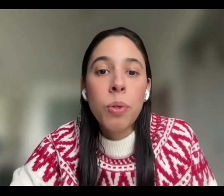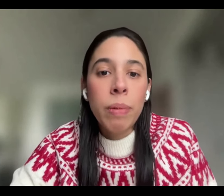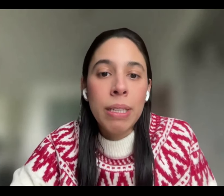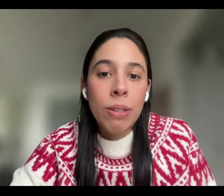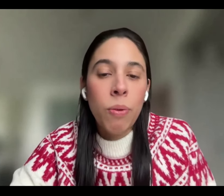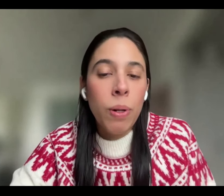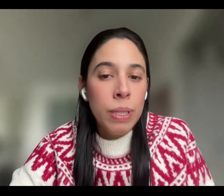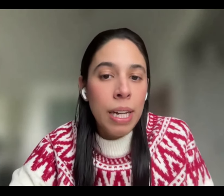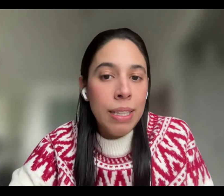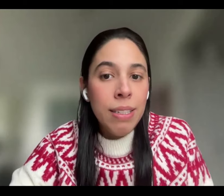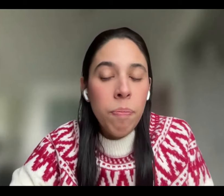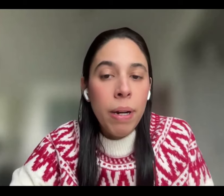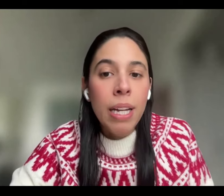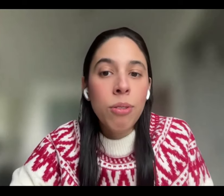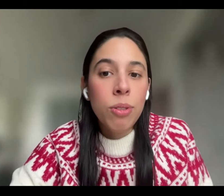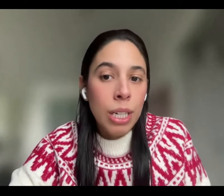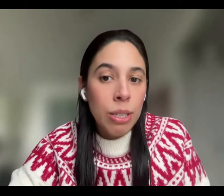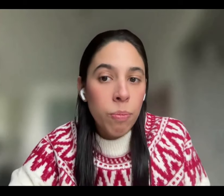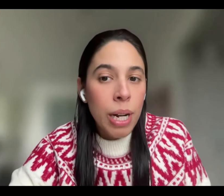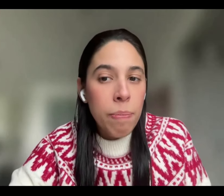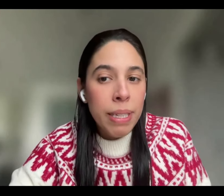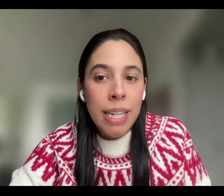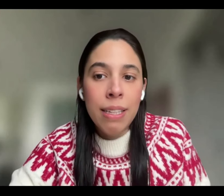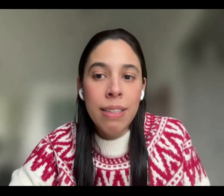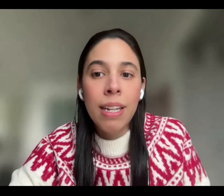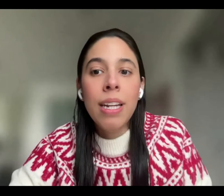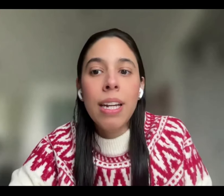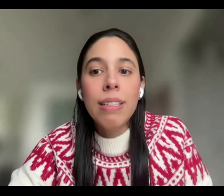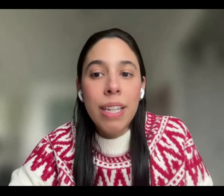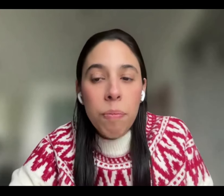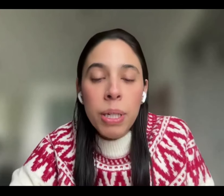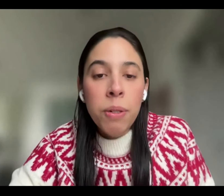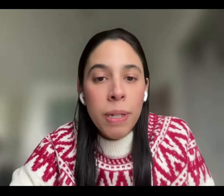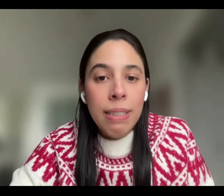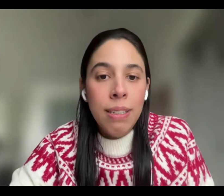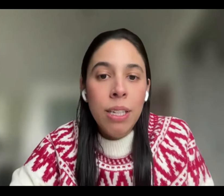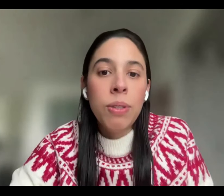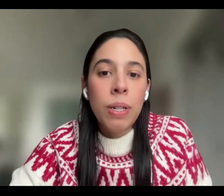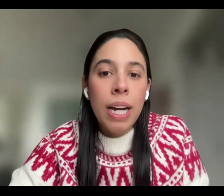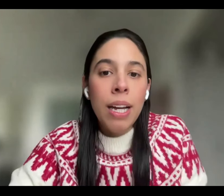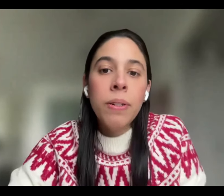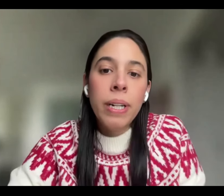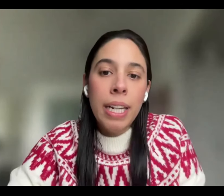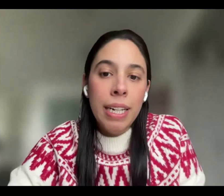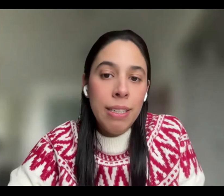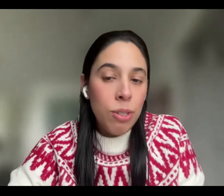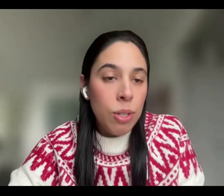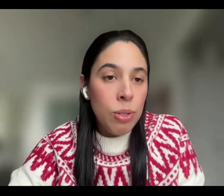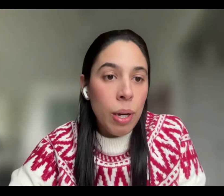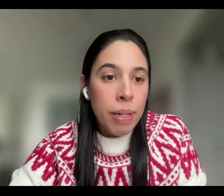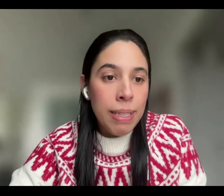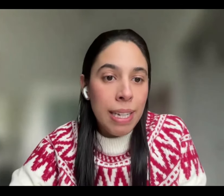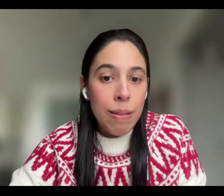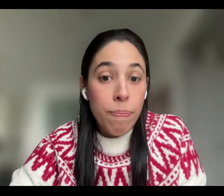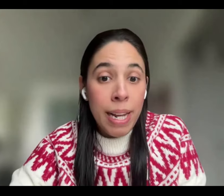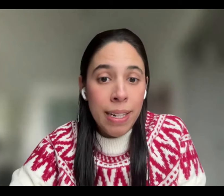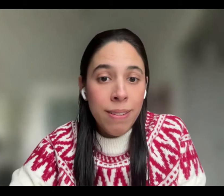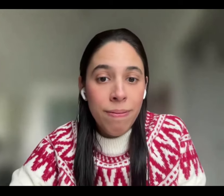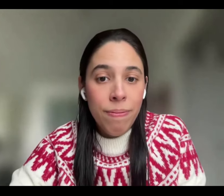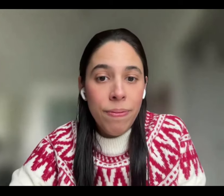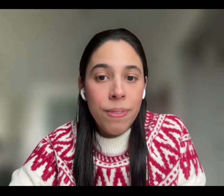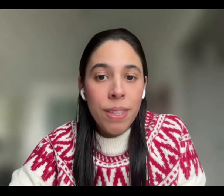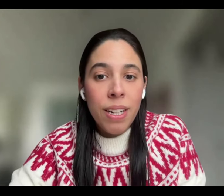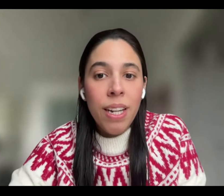documento de voluntad anticipada suscrito por el paciente siempre que hubiese sido otorgado en ejercicio de su capacidad